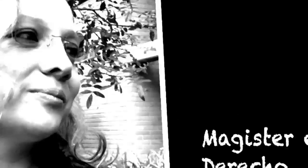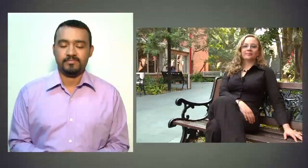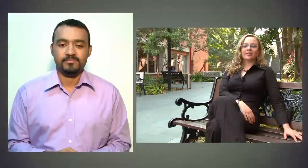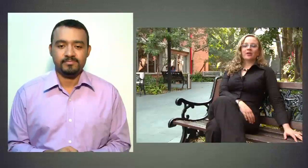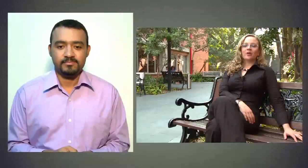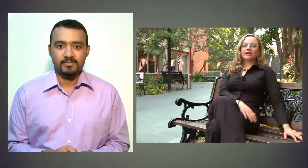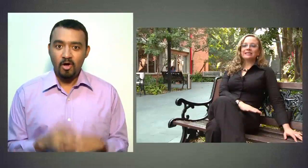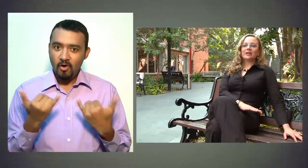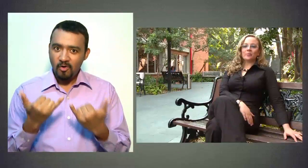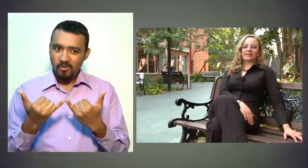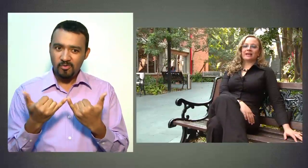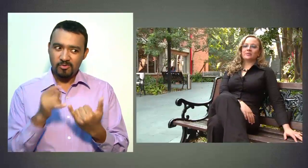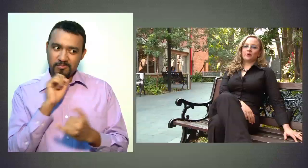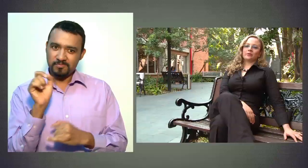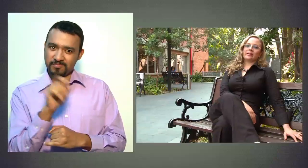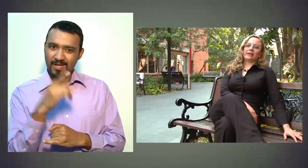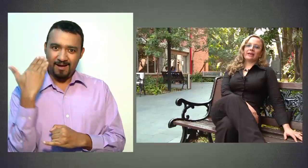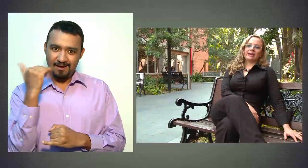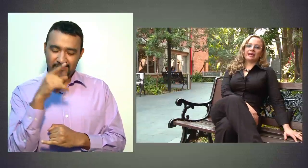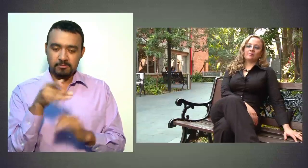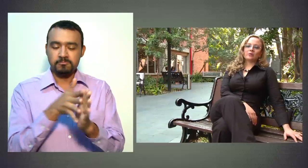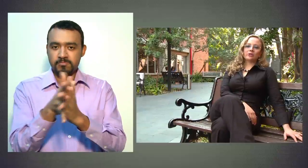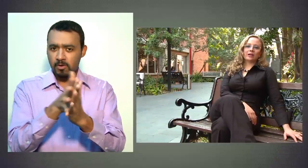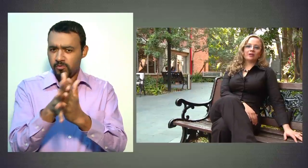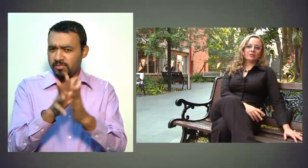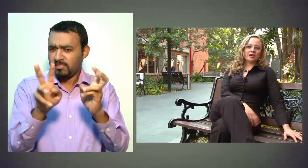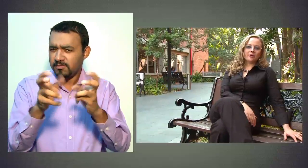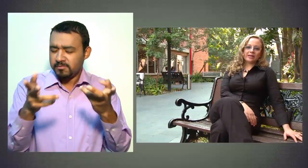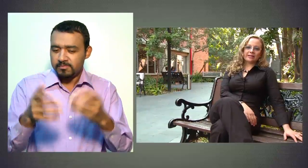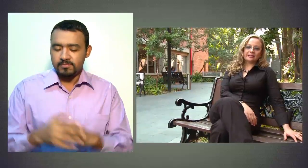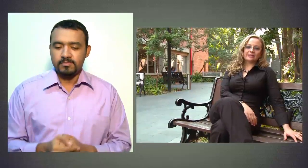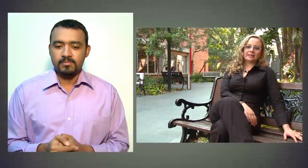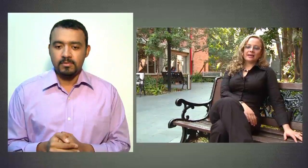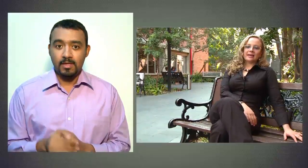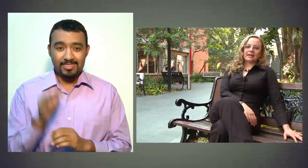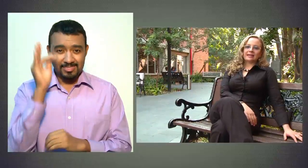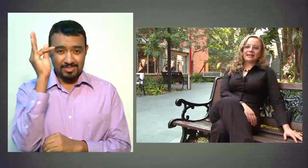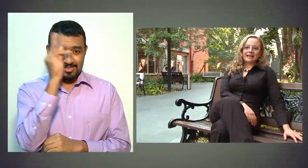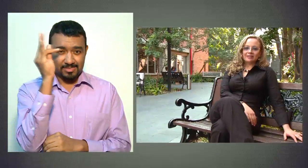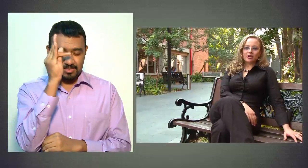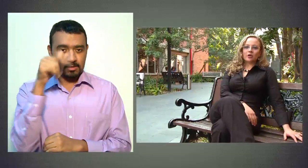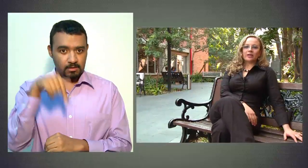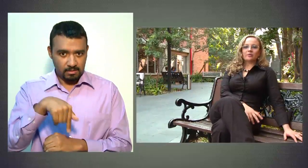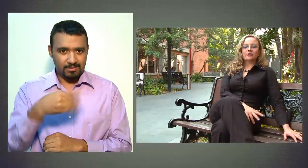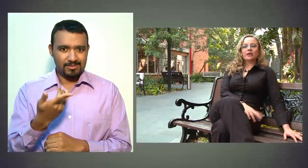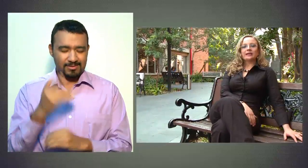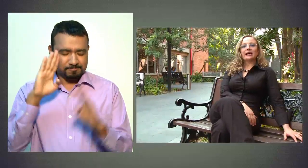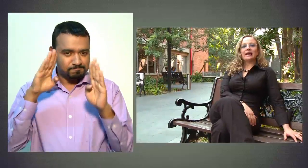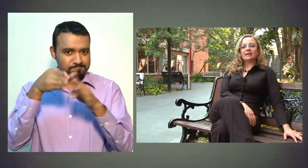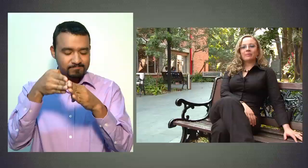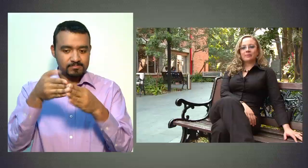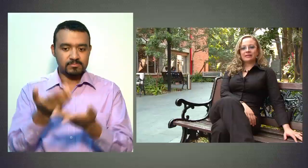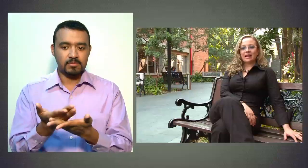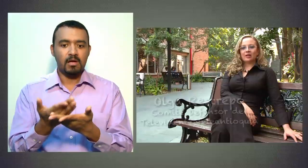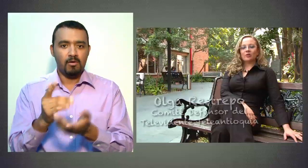Hoy desde el Comité Responde queremos contarle a los televidentes que Teleantioquia, nuestro canal, ha implementado